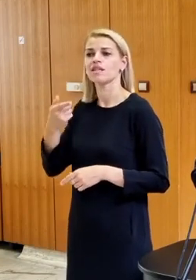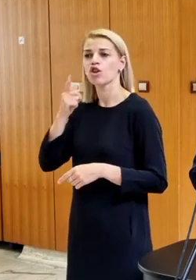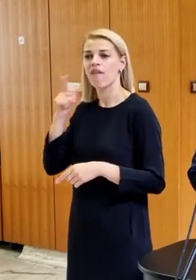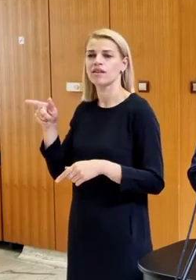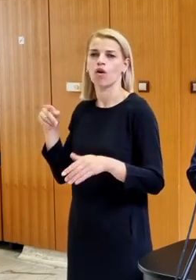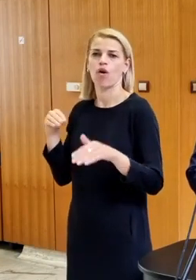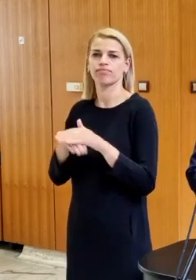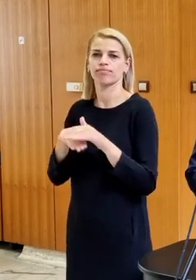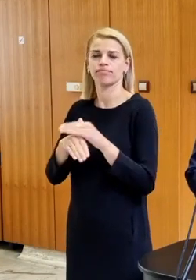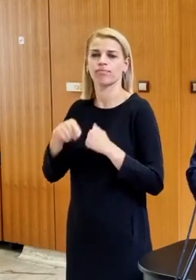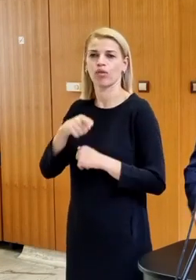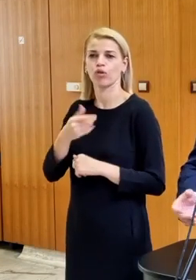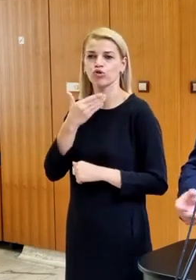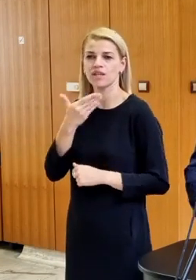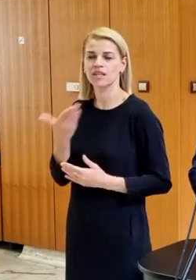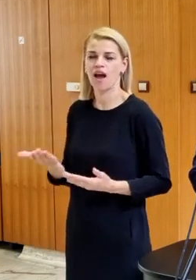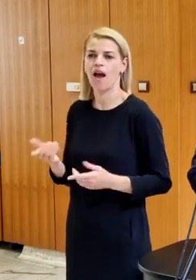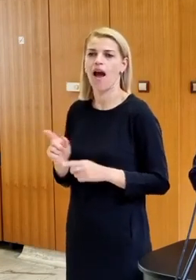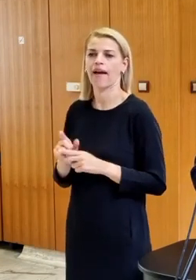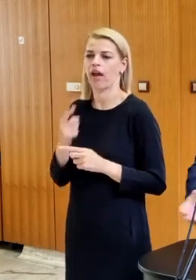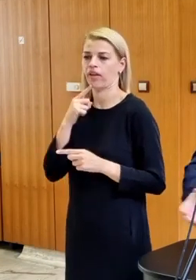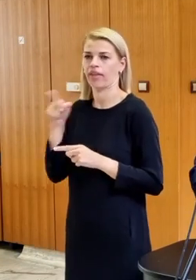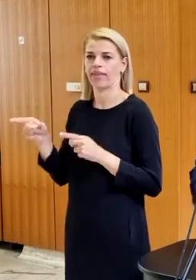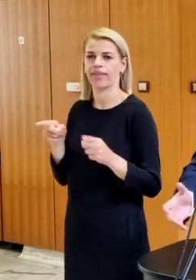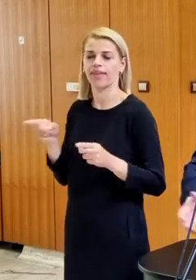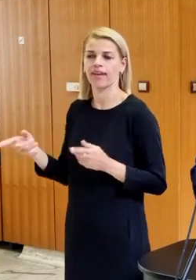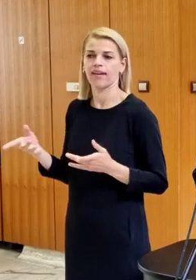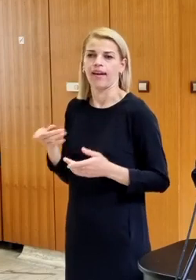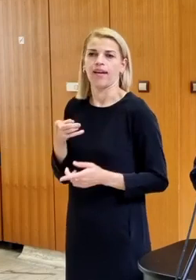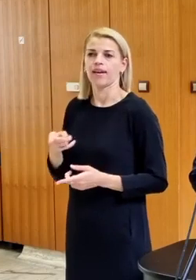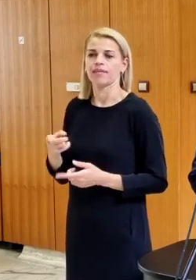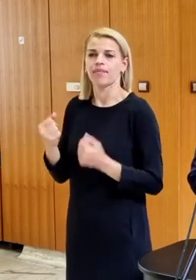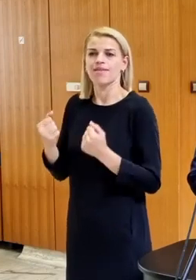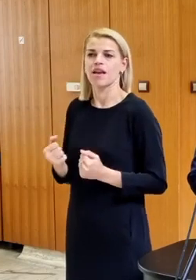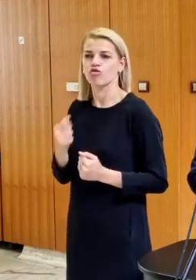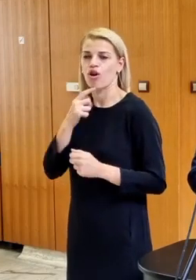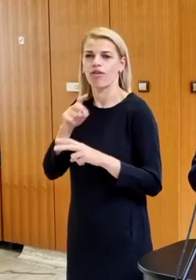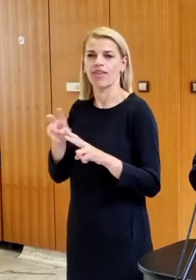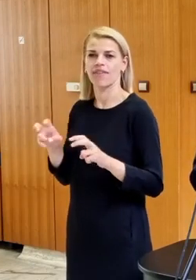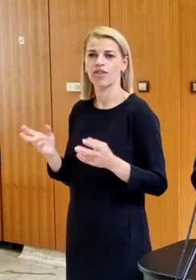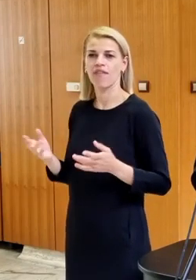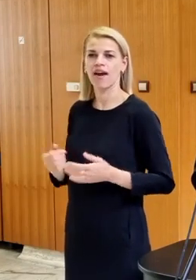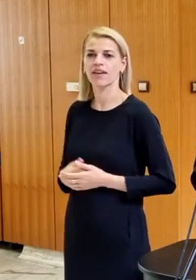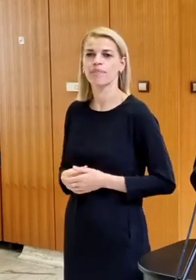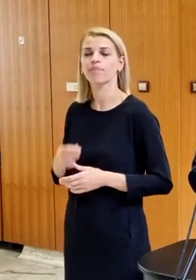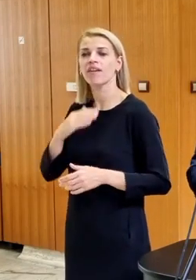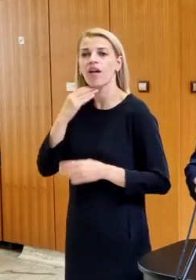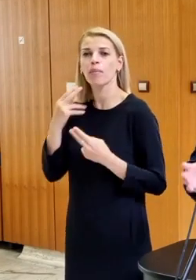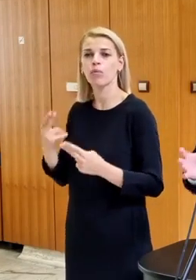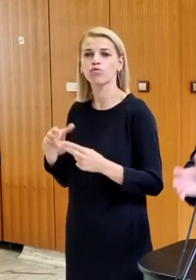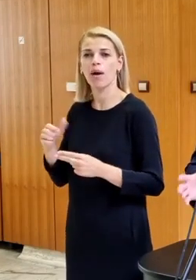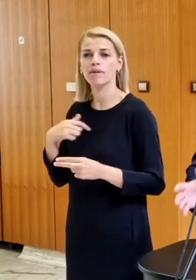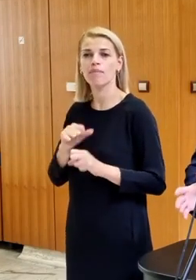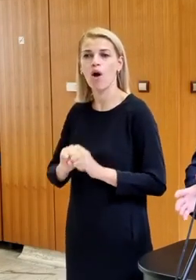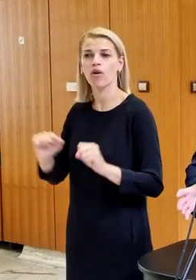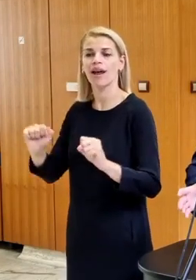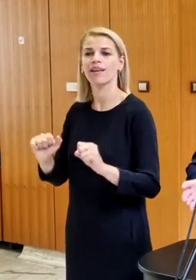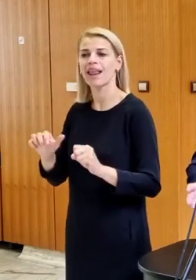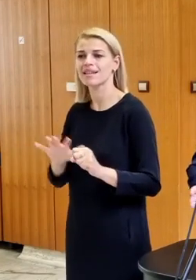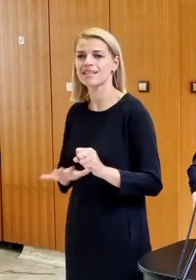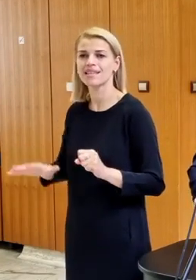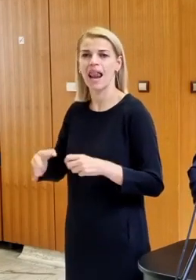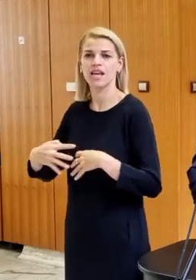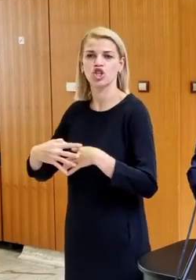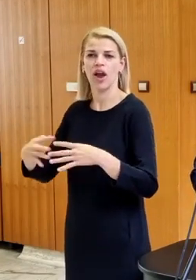Slovenska. To je tak, že ťažko to definovať. Je veľmi dôležité, aby sme ochránili celý Schengen.